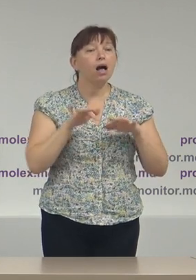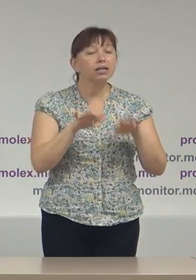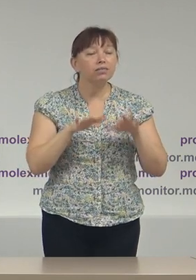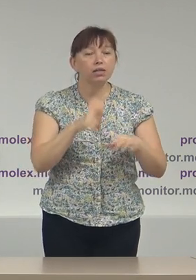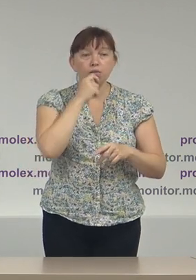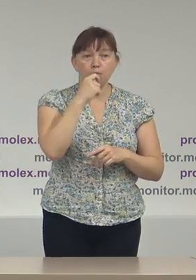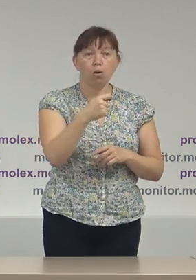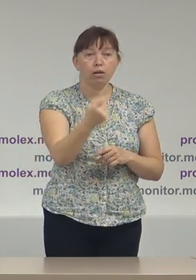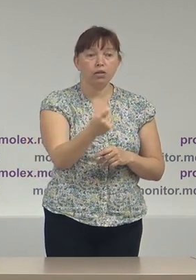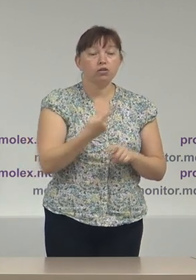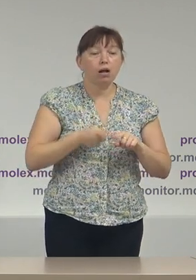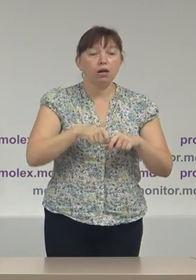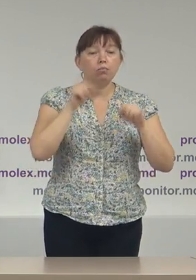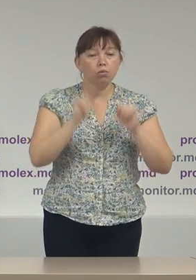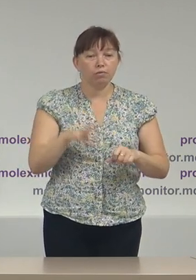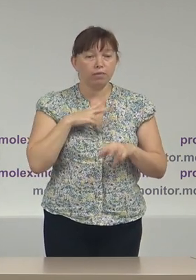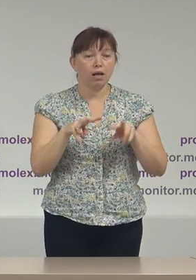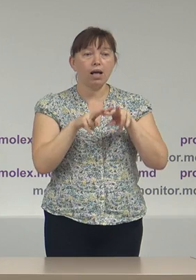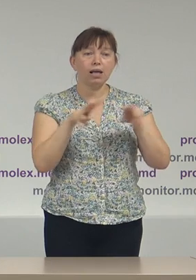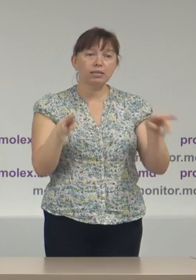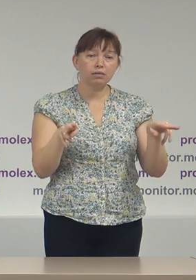politice ce pot fi asimilate